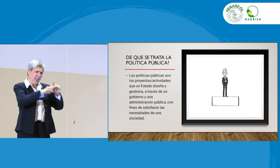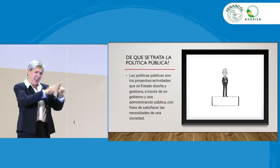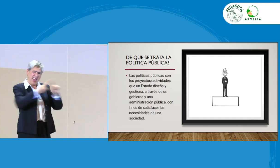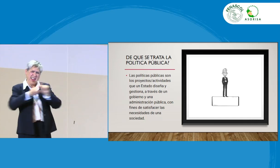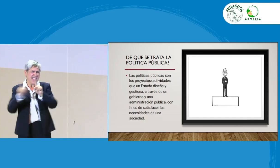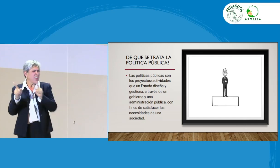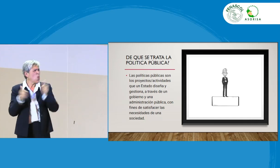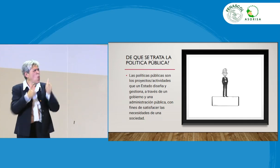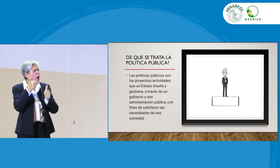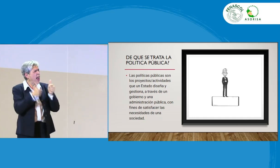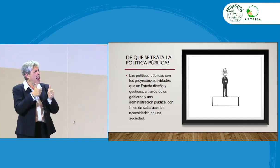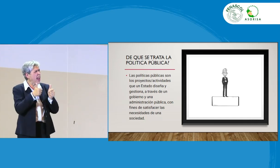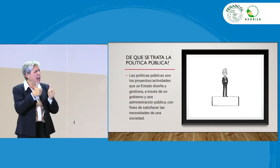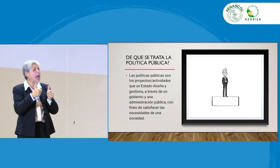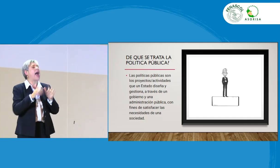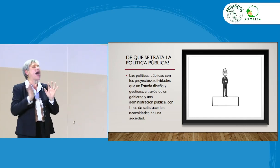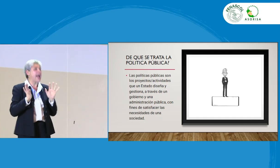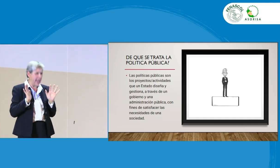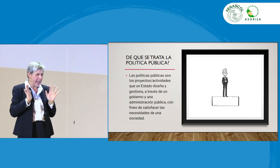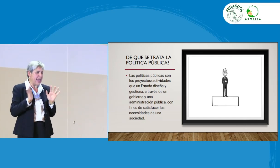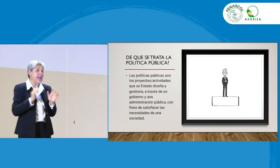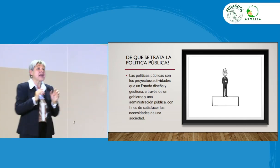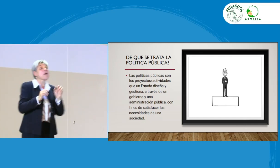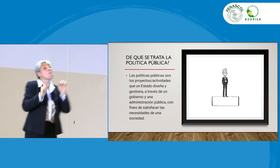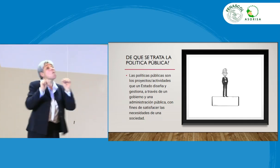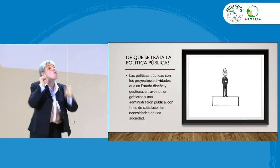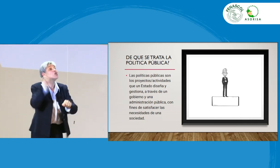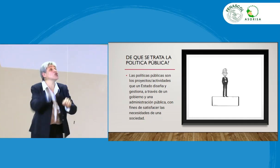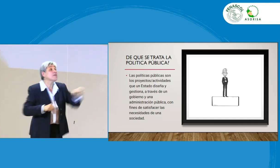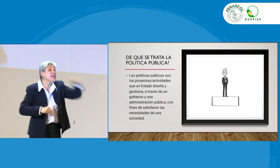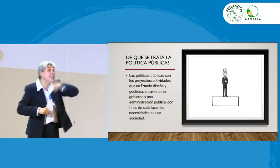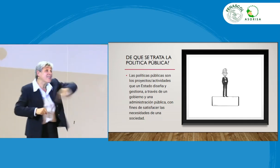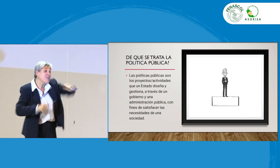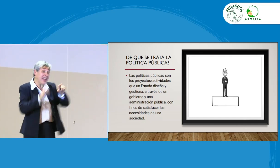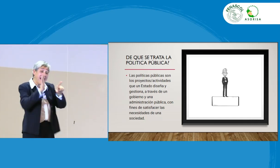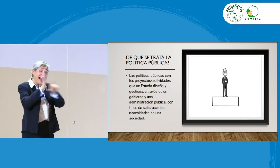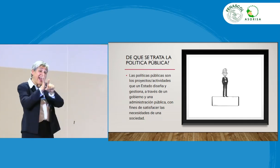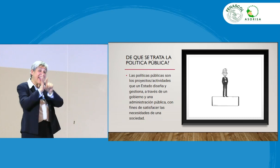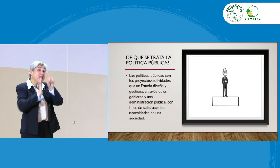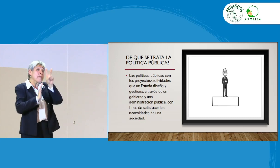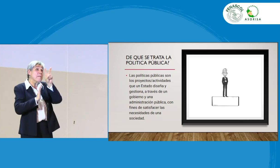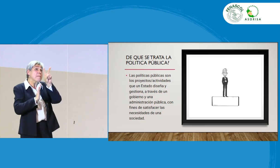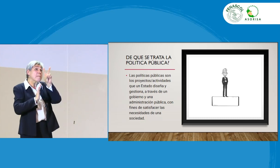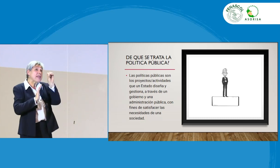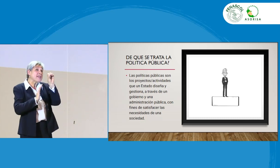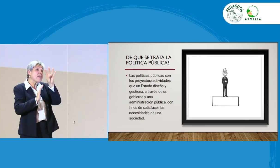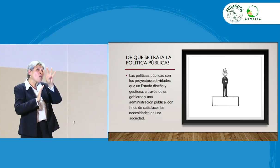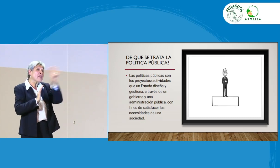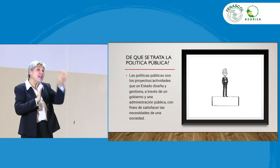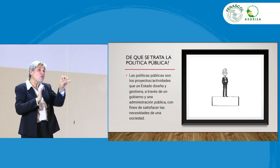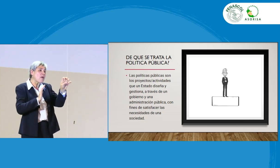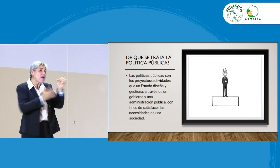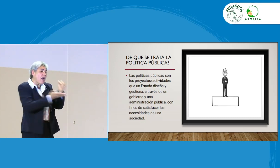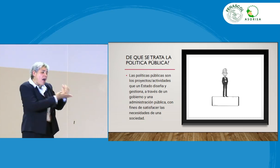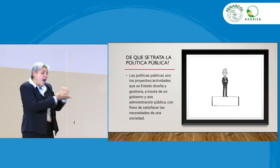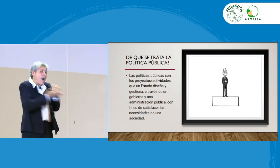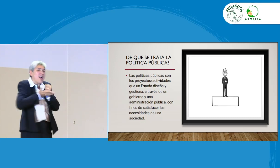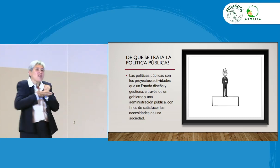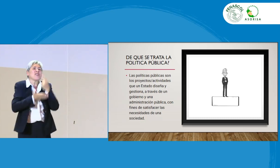es política lingüística? ¿Cuál es la diferencia? Es posible que nosotros, bueno, vemos la ley 2049 y esta nos ayuda y